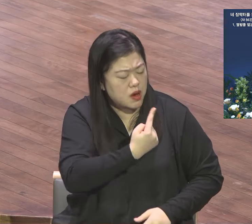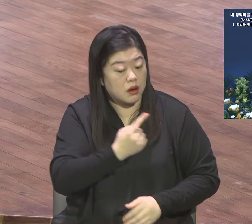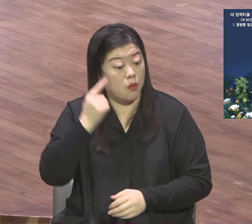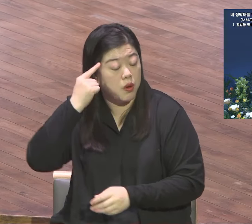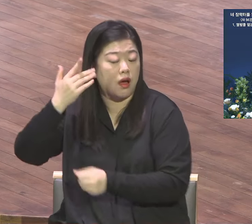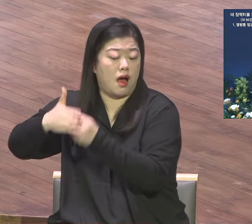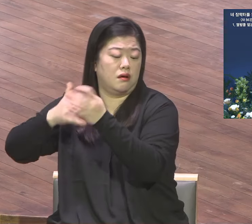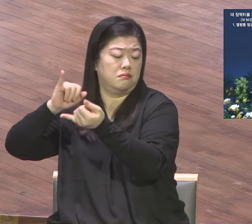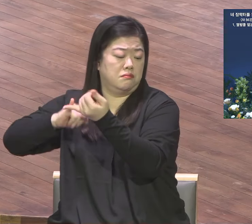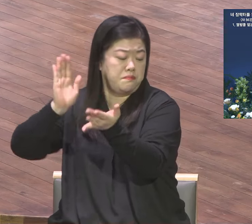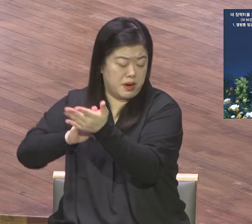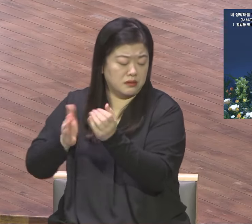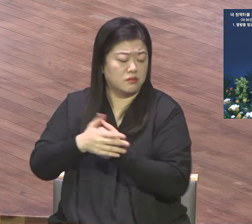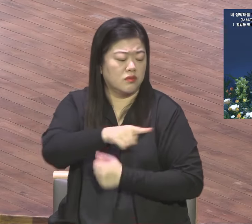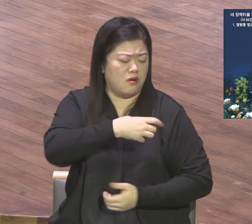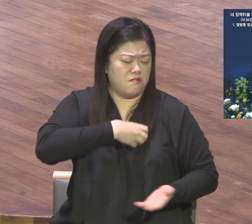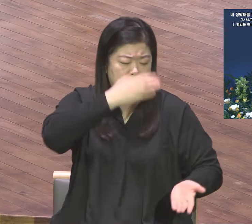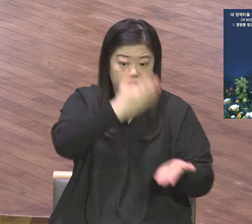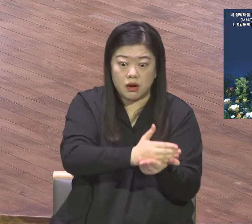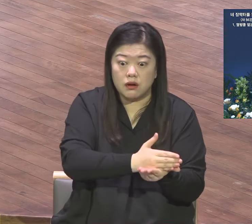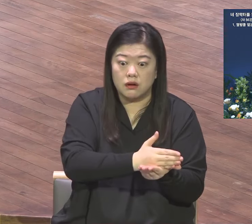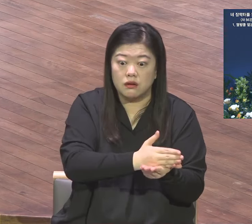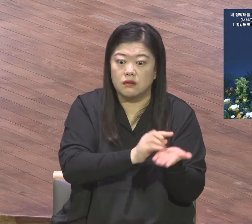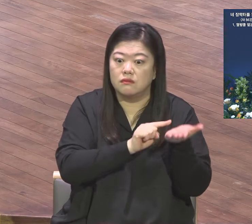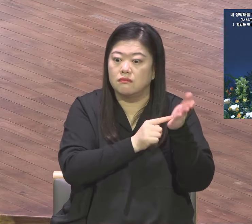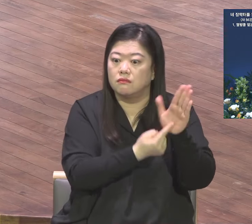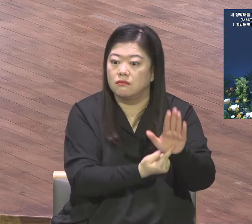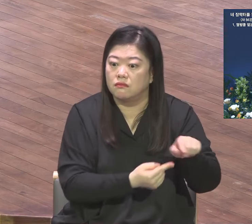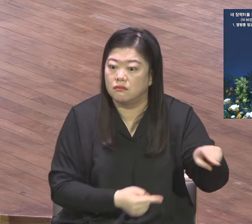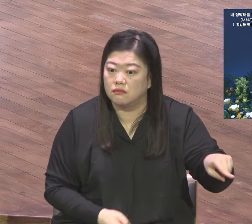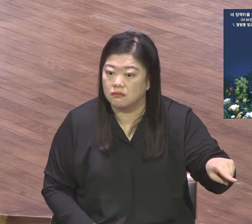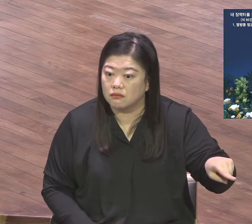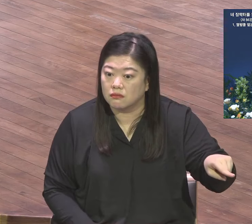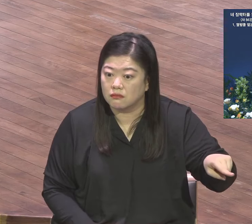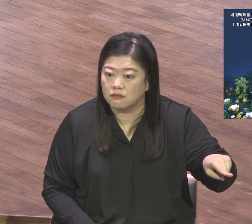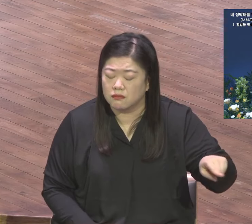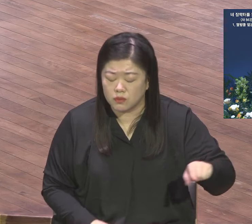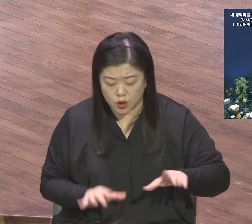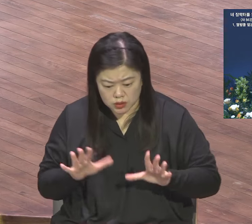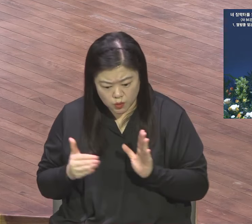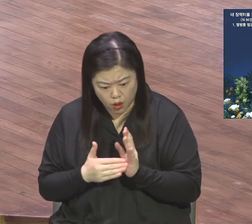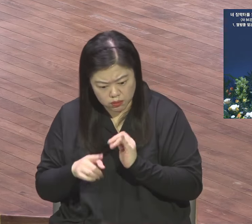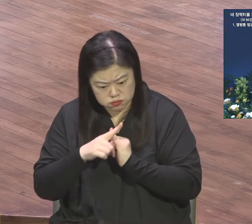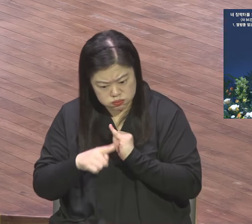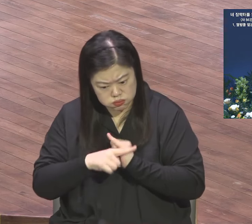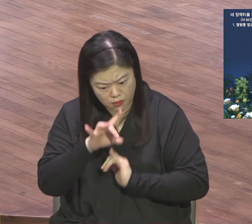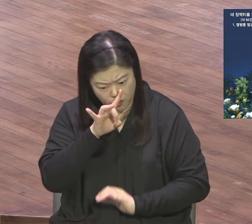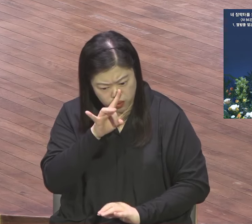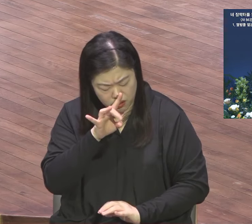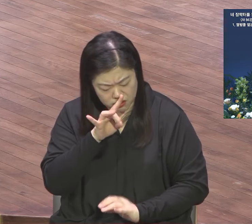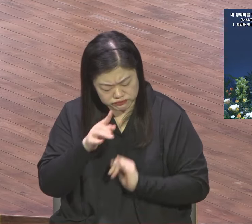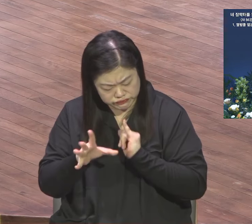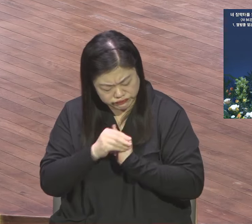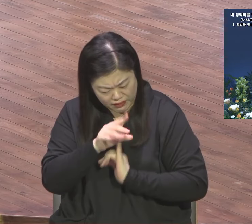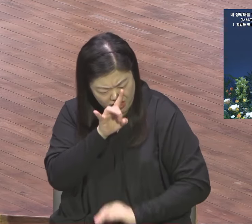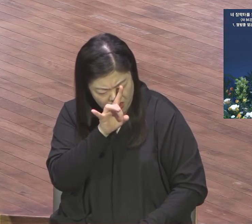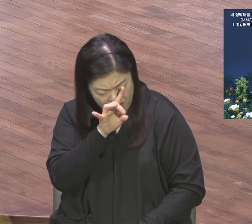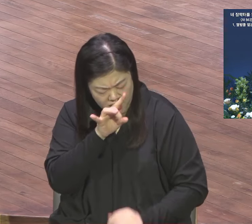단순히 이스라엘 백성들의 회복만 아니에요. 예수 그리스도의 구속사역을 인해서 새롭게 구원의